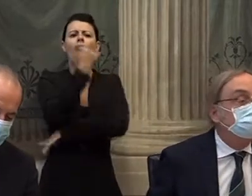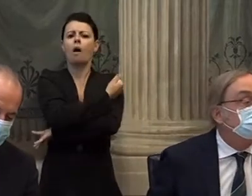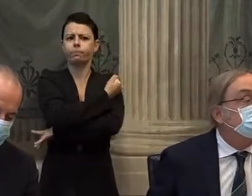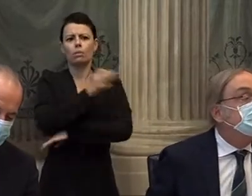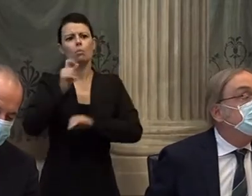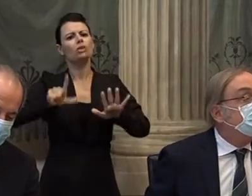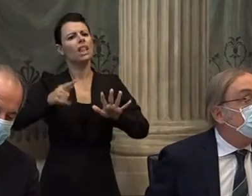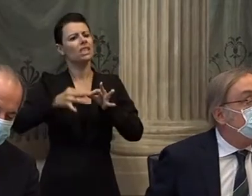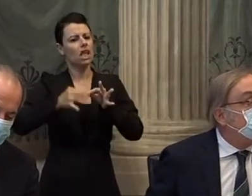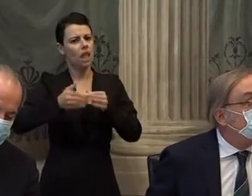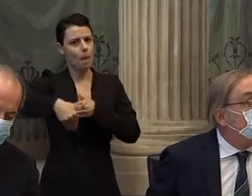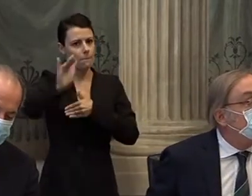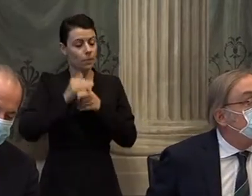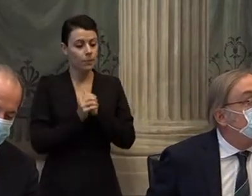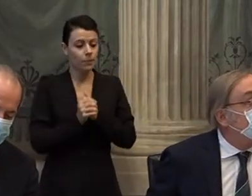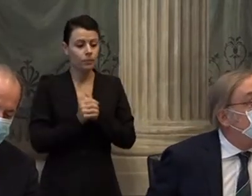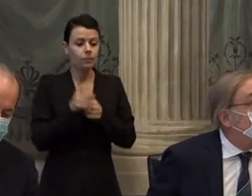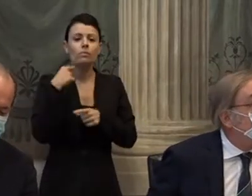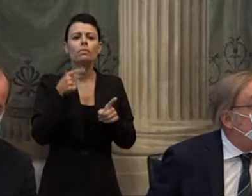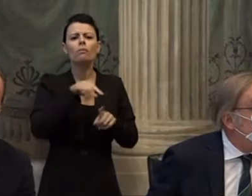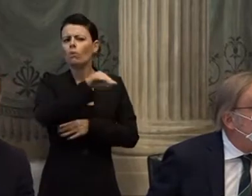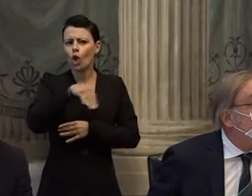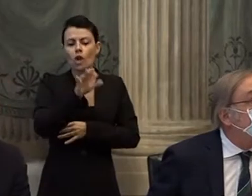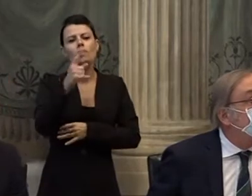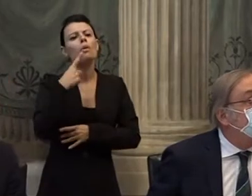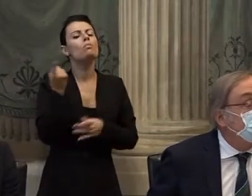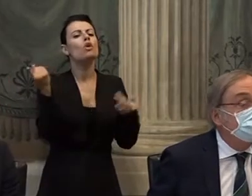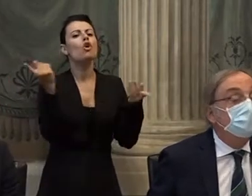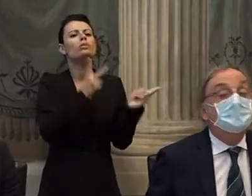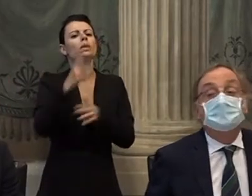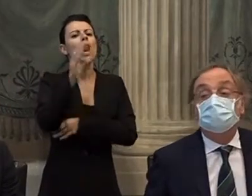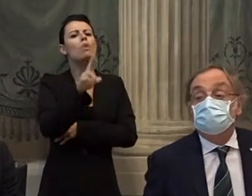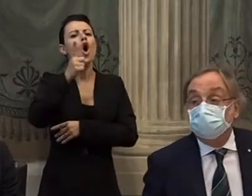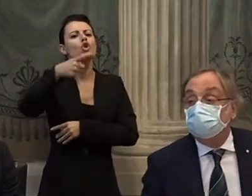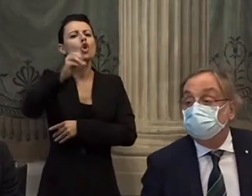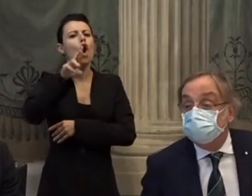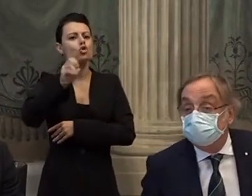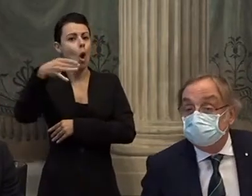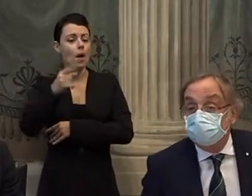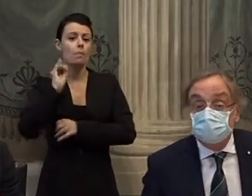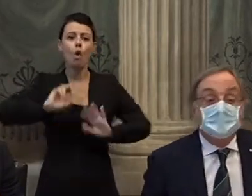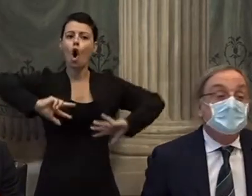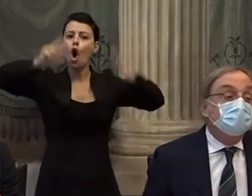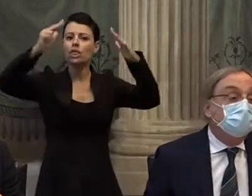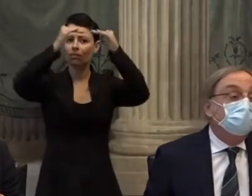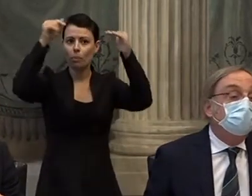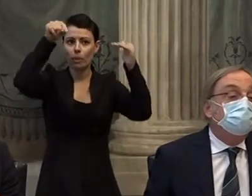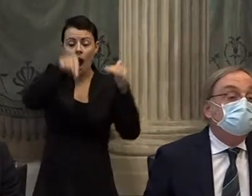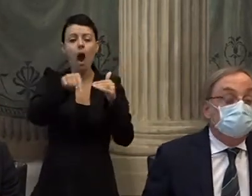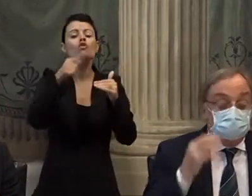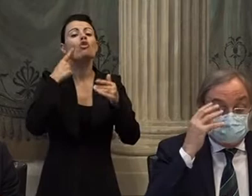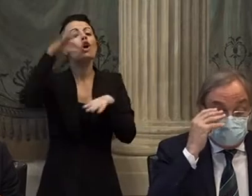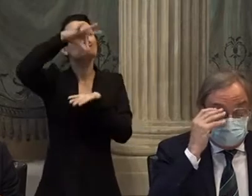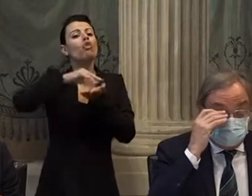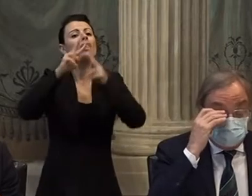viene fatto presso l'ospedale di Borgo Roma all'ottavo piano nel centro ricerche diretto da